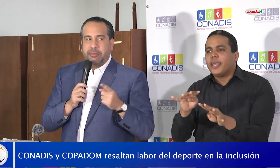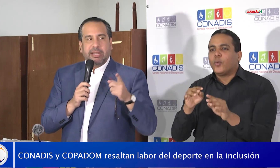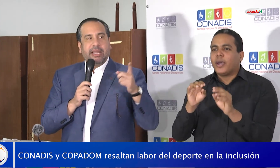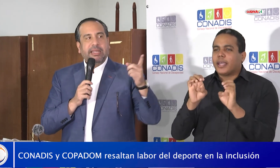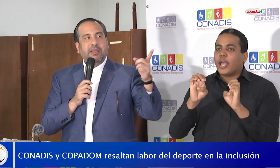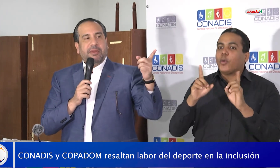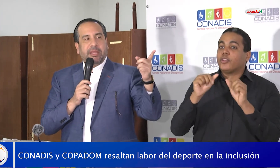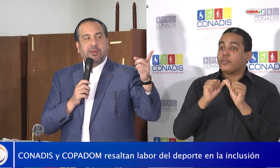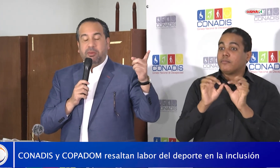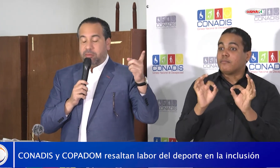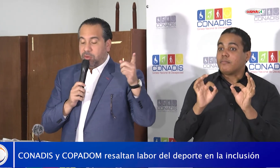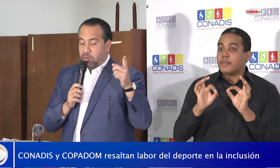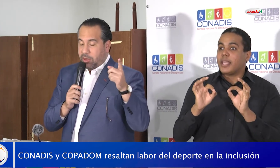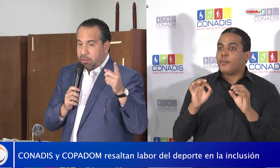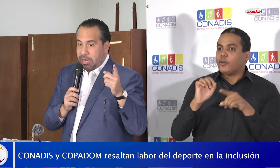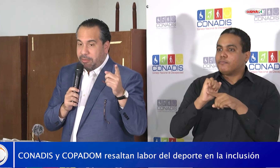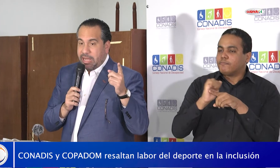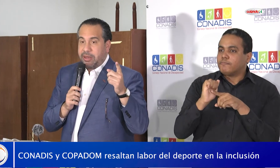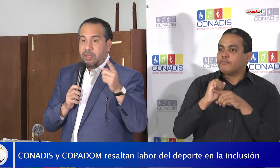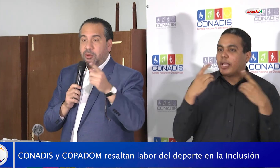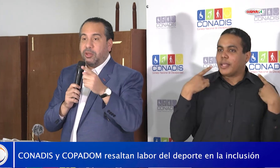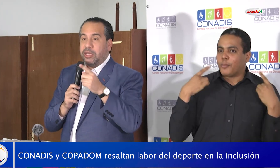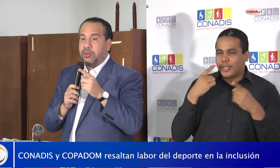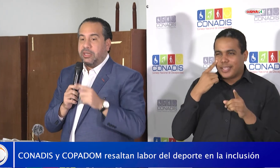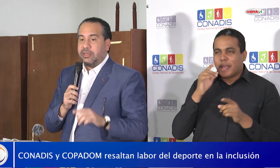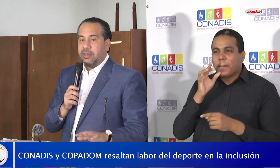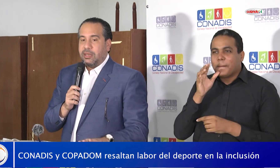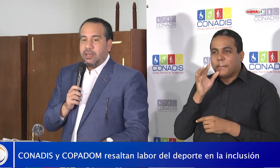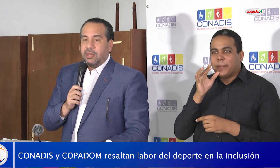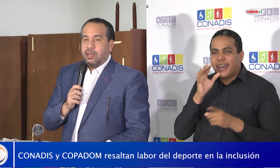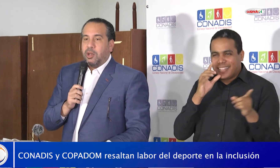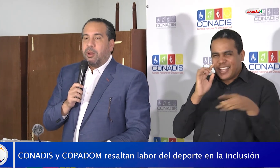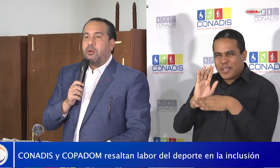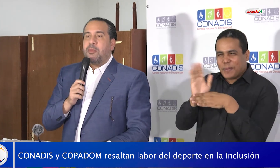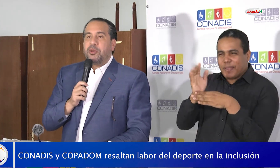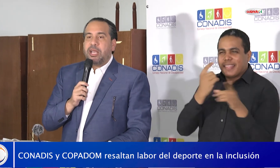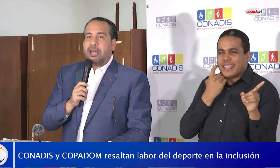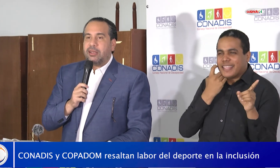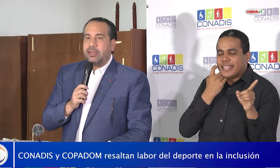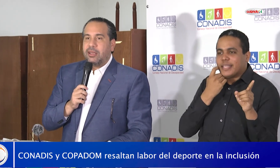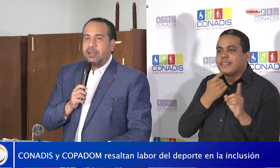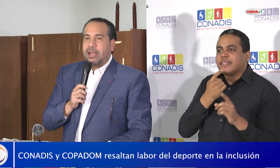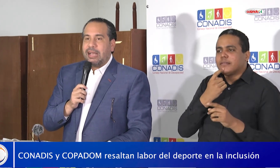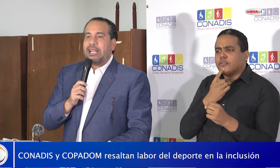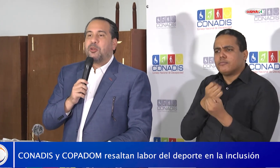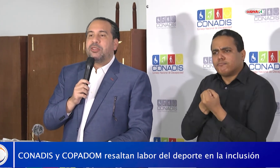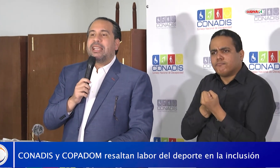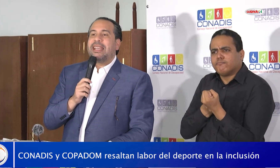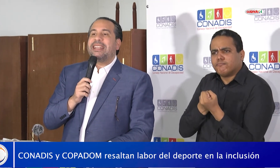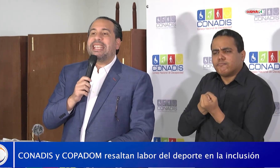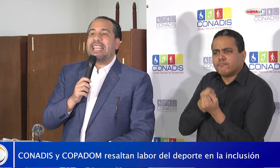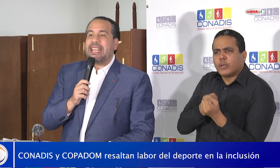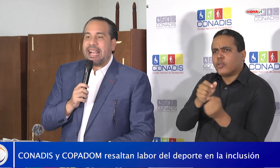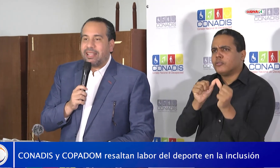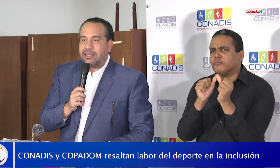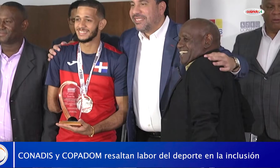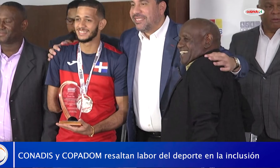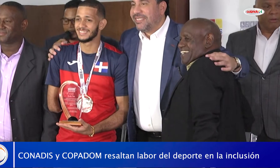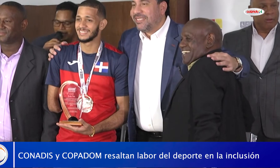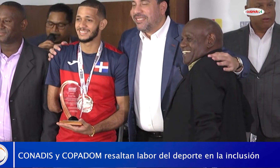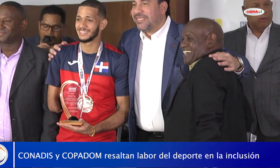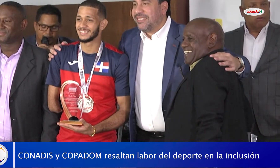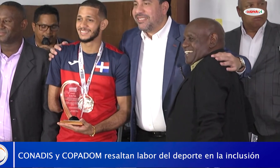deporte. Miren ahí en el video, cuando la madre de uno de ellos dice lo vamos a apoyar hasta donde él quiera.